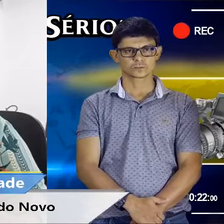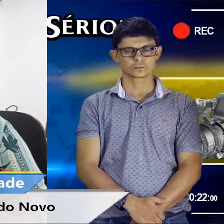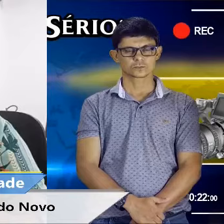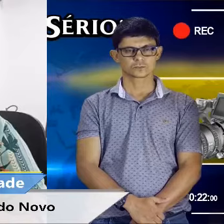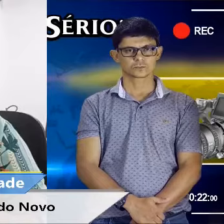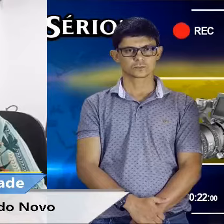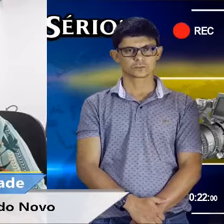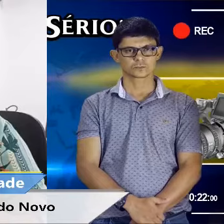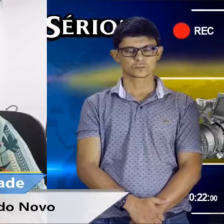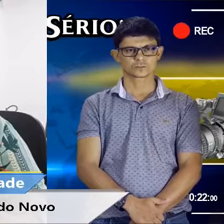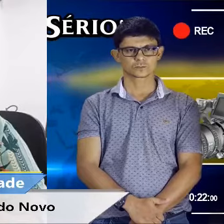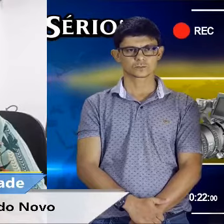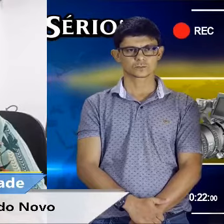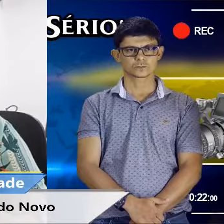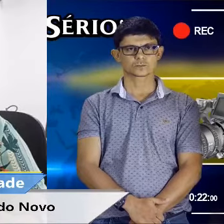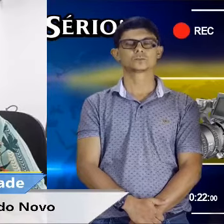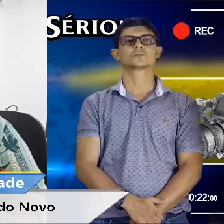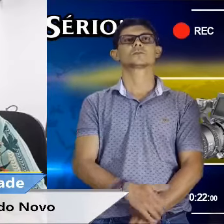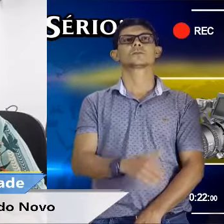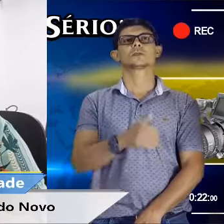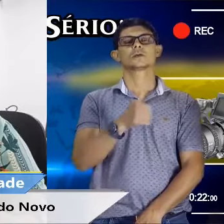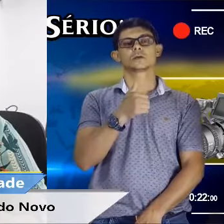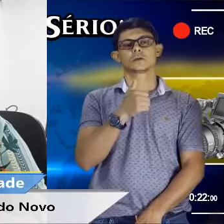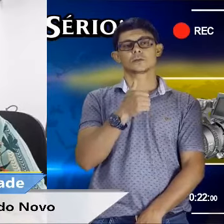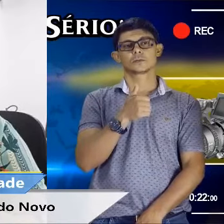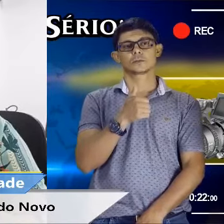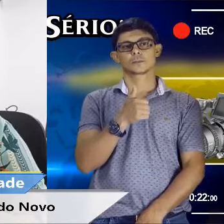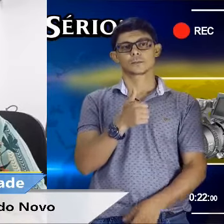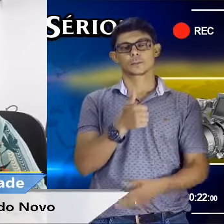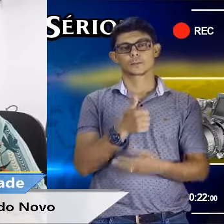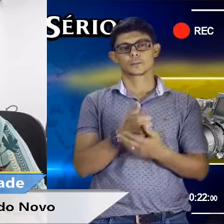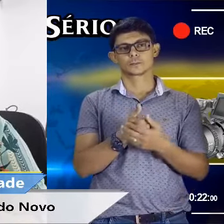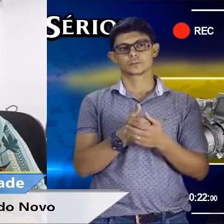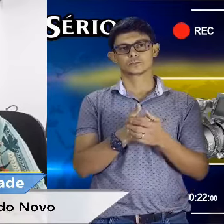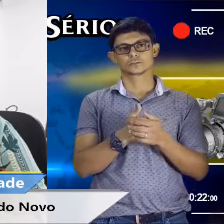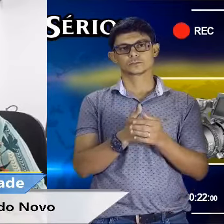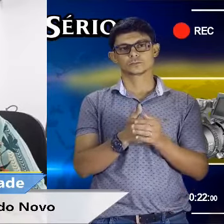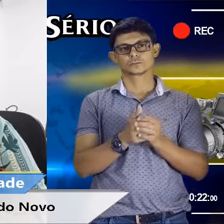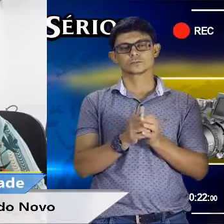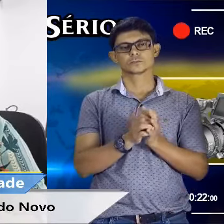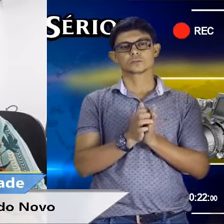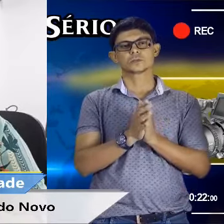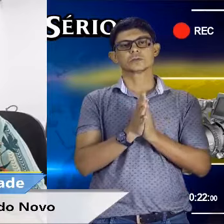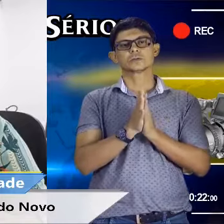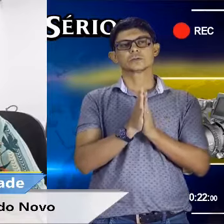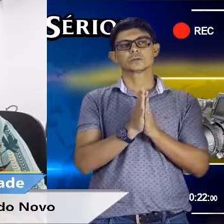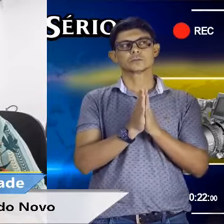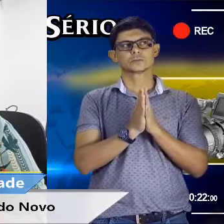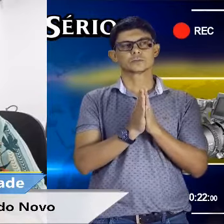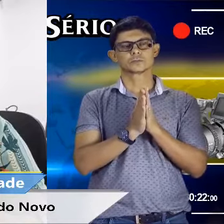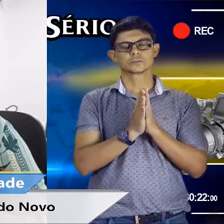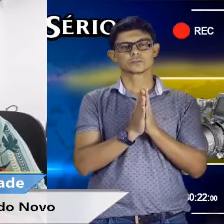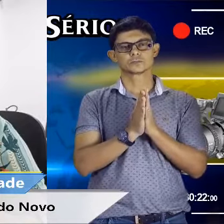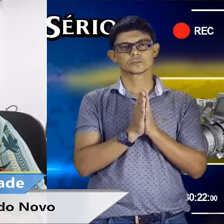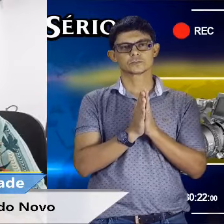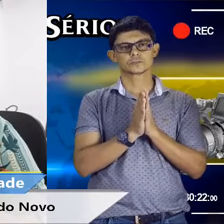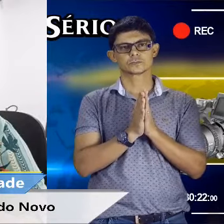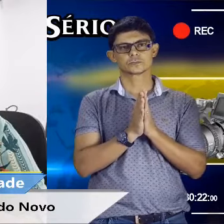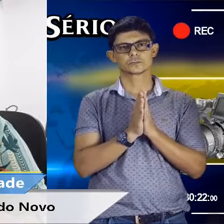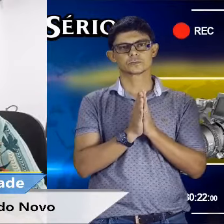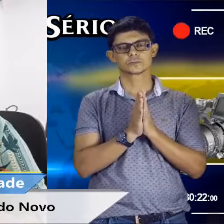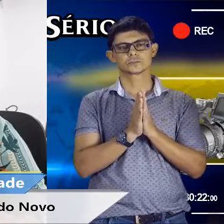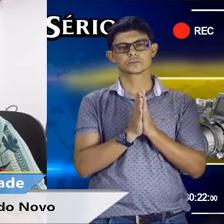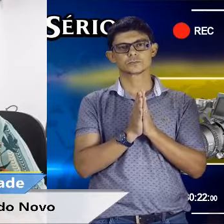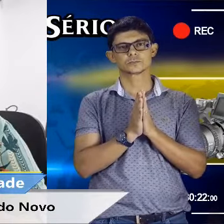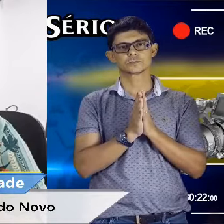coisa para amenizar essa situação. Nós não vamos permitir que eles fechem mais estradas na nossa cidade como eles vêm aqui como se fosse o